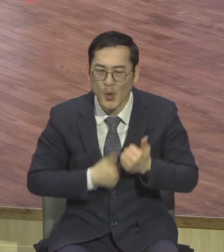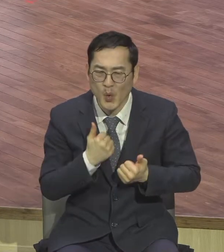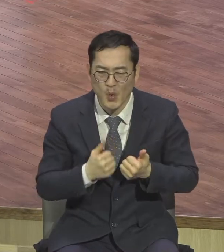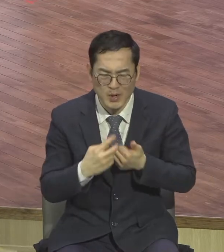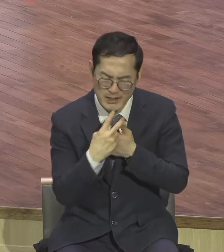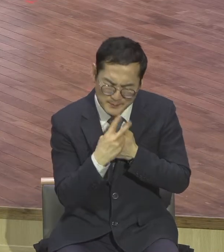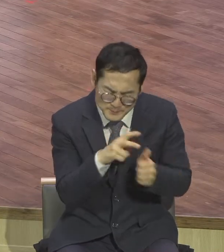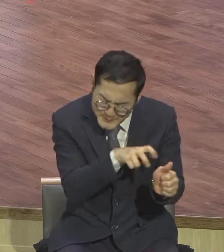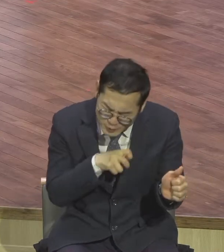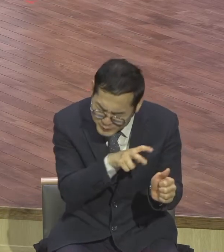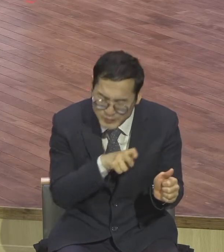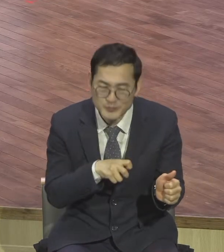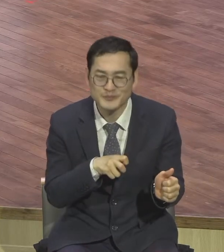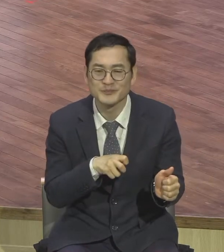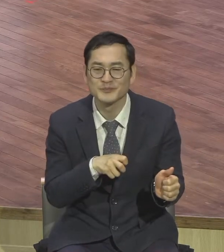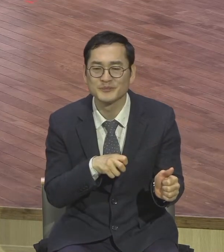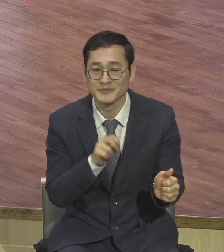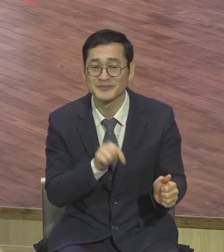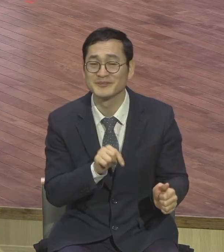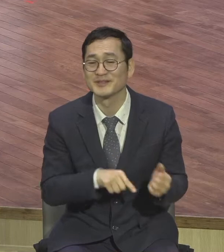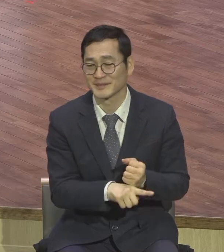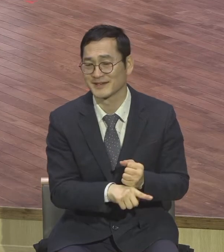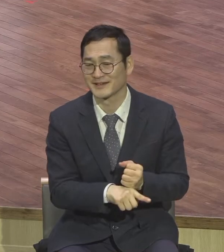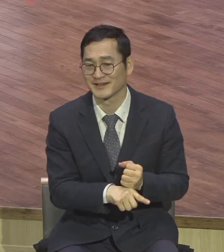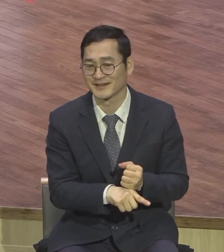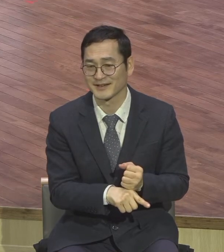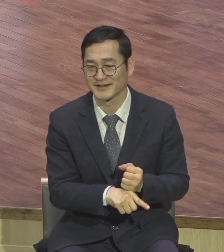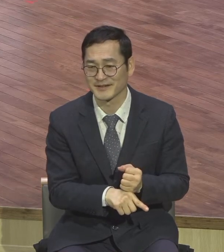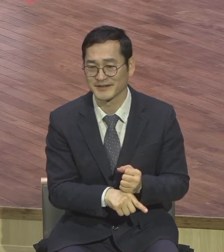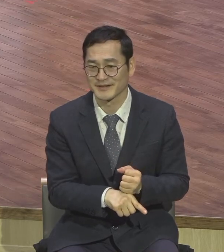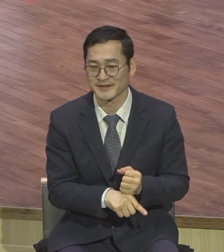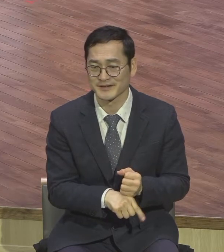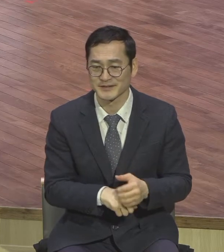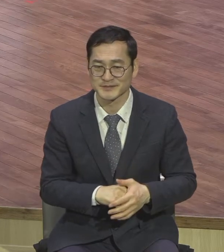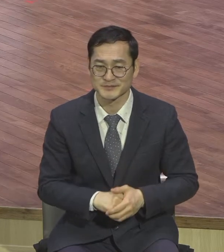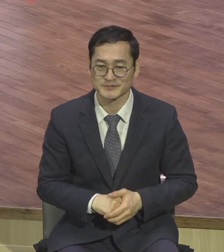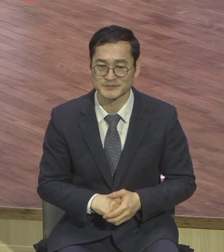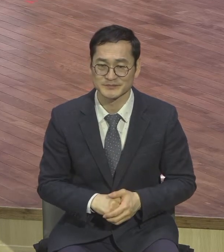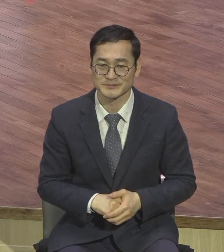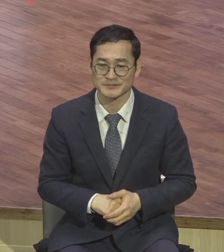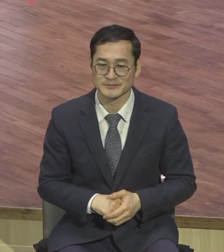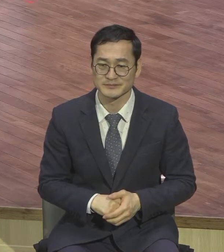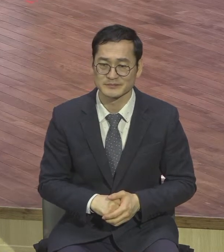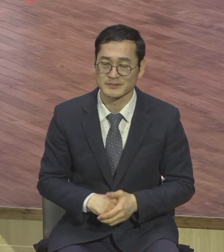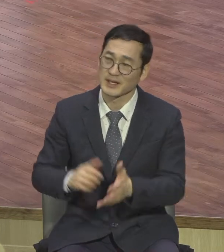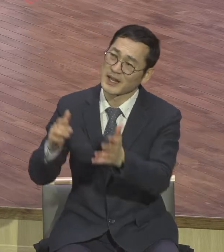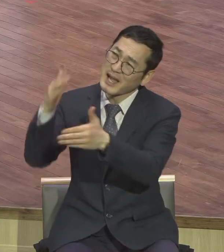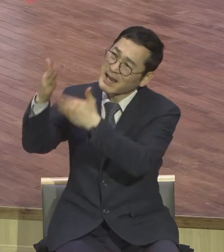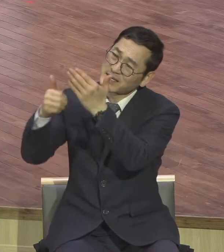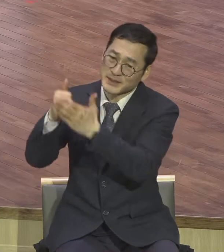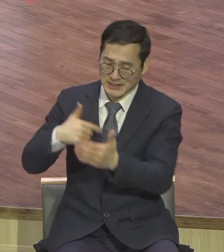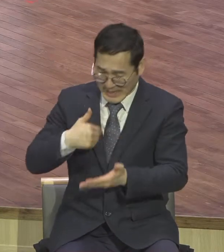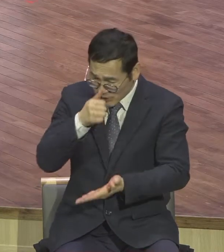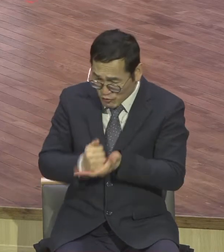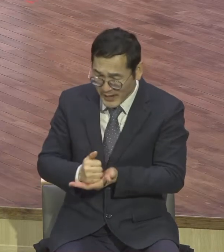이거를 말합니다 지금 우리는 도저히 갚을 수 없는 일반 달란트를 당감받은 존재예요 그런데